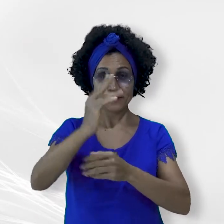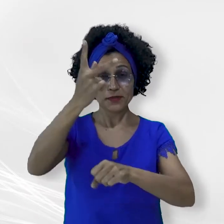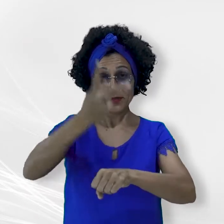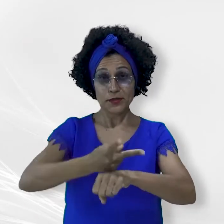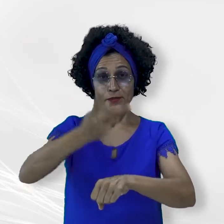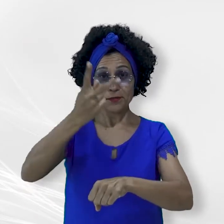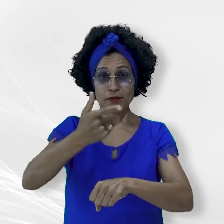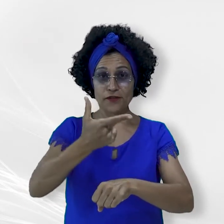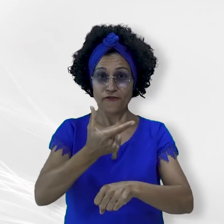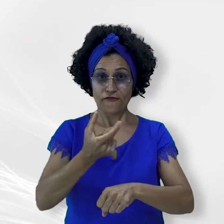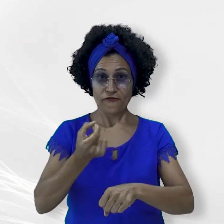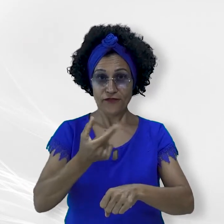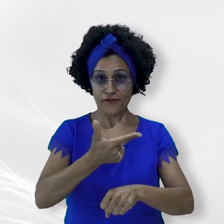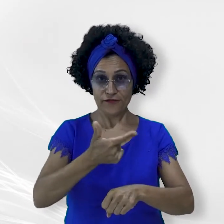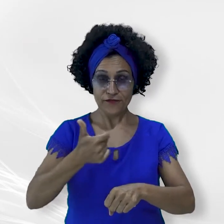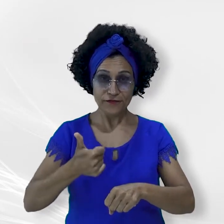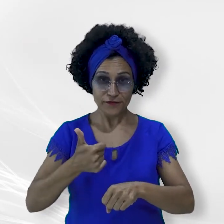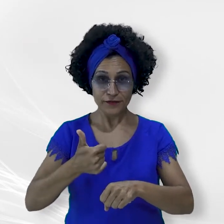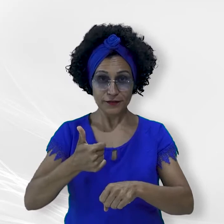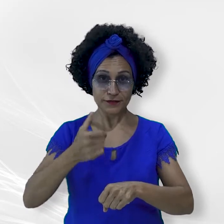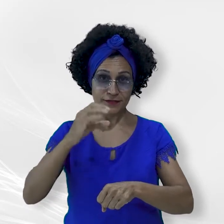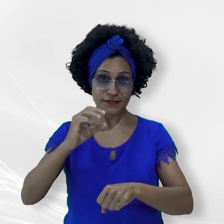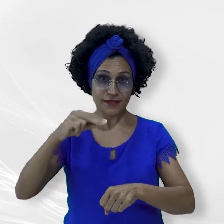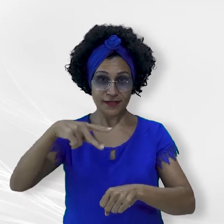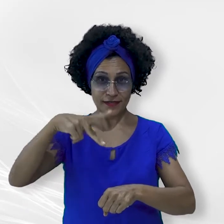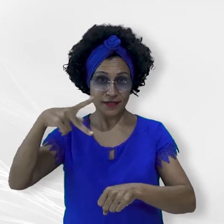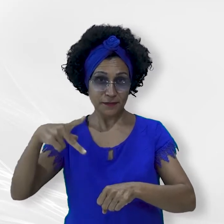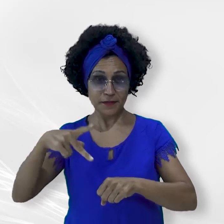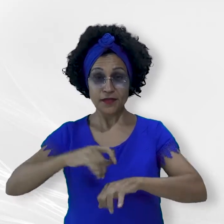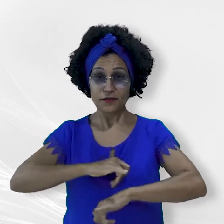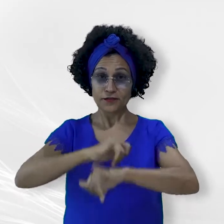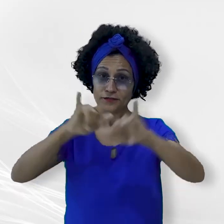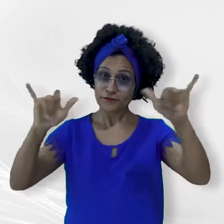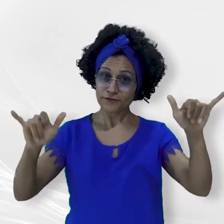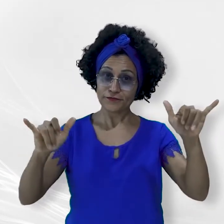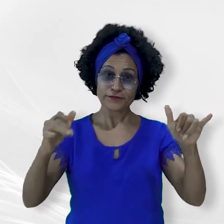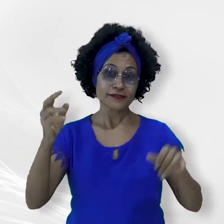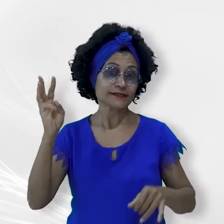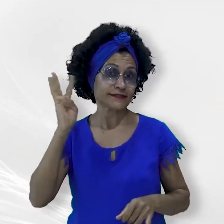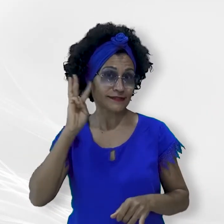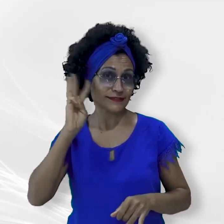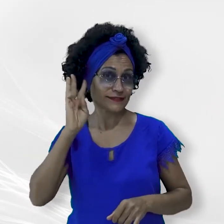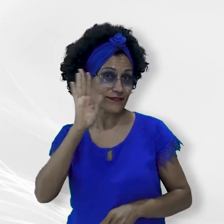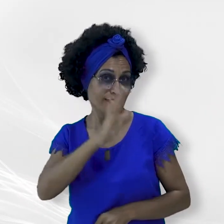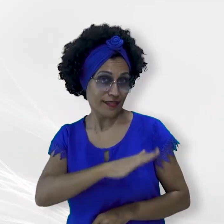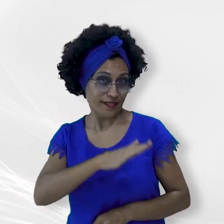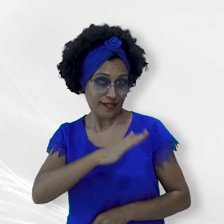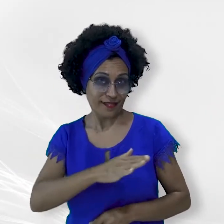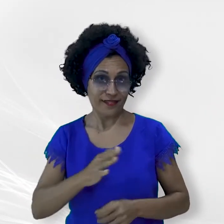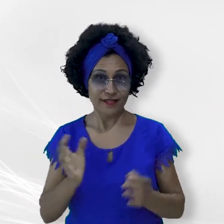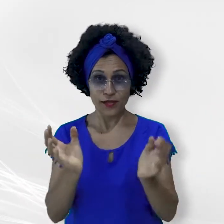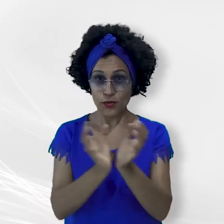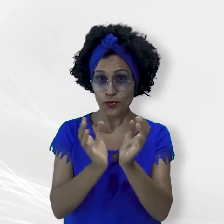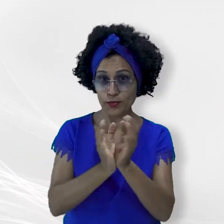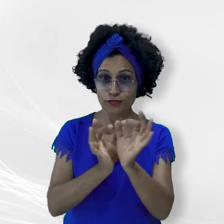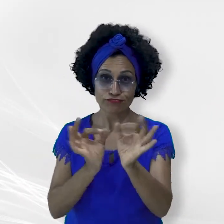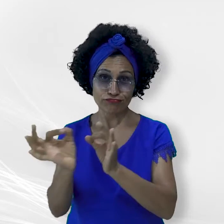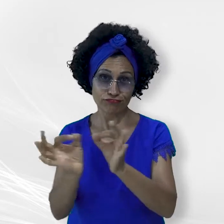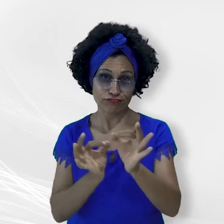com os projetos selecionados para a fase final foi divulgada no final da tarde desta terça-feira pela Comissão de Planejamento Estratégico